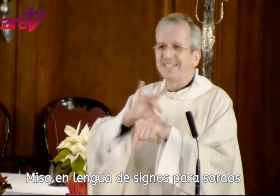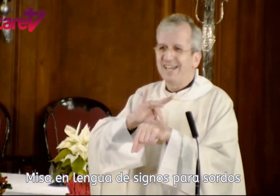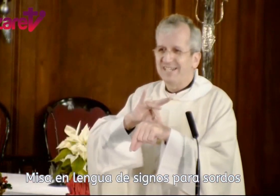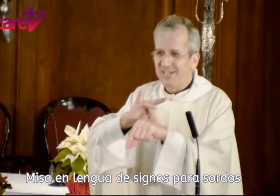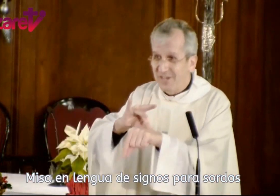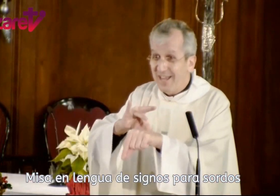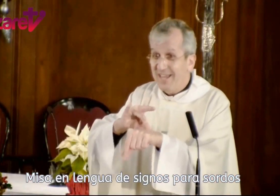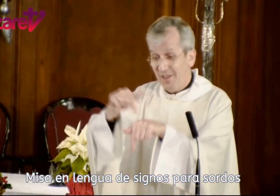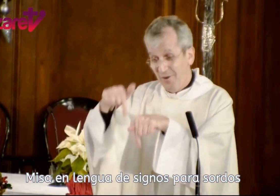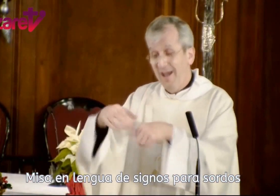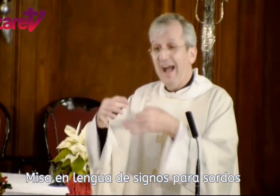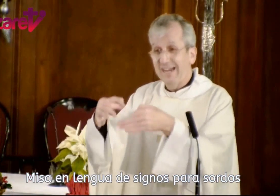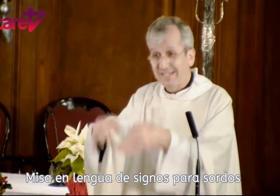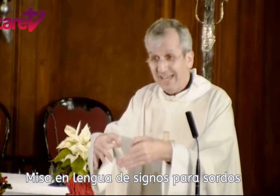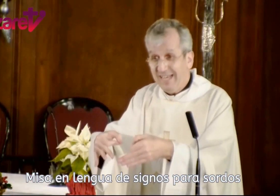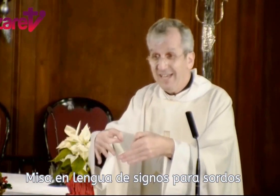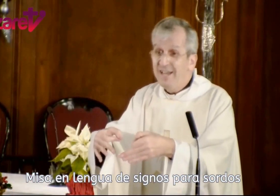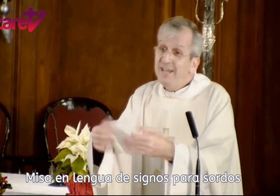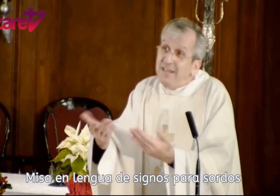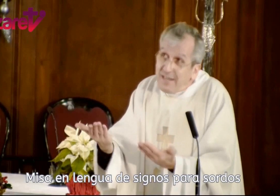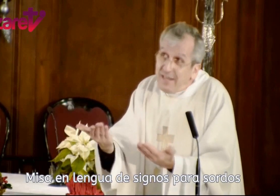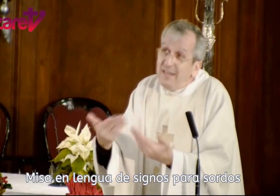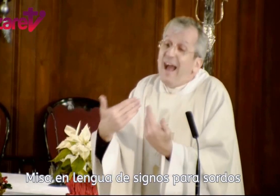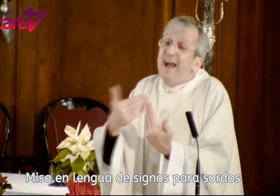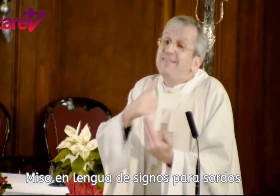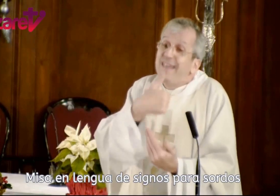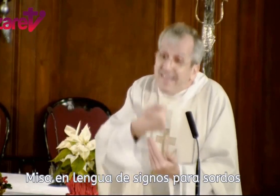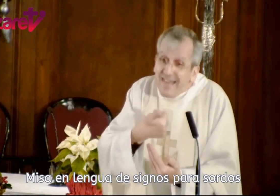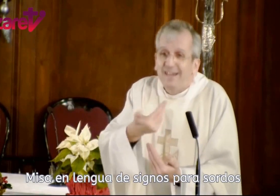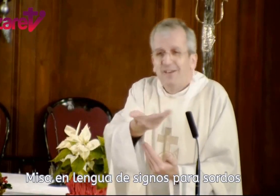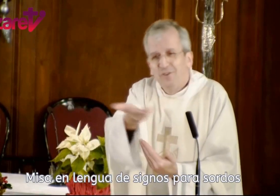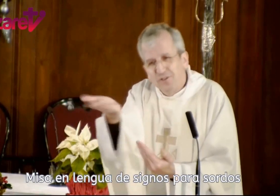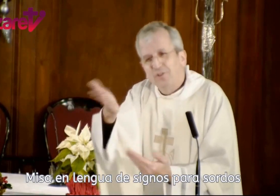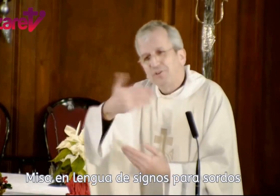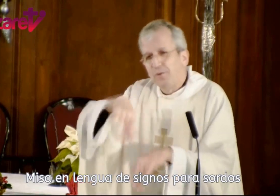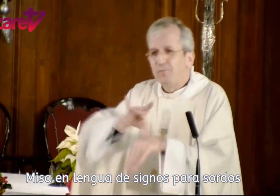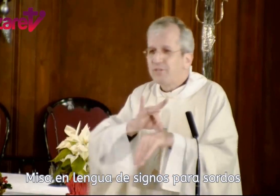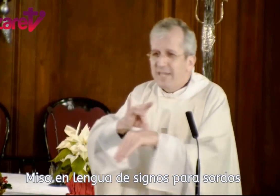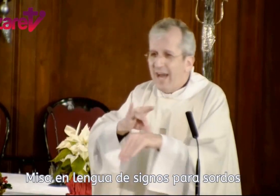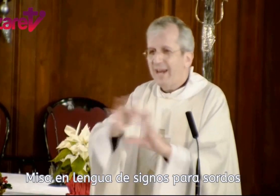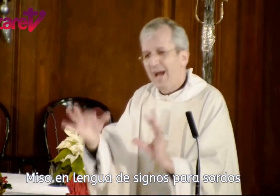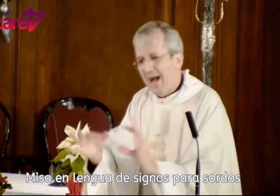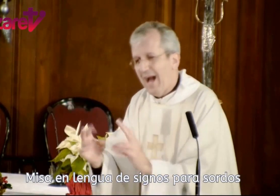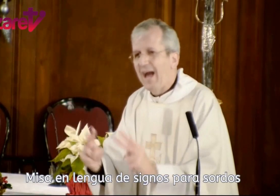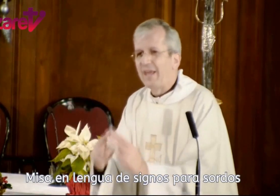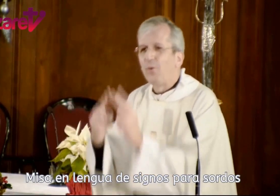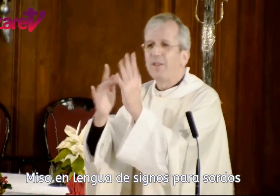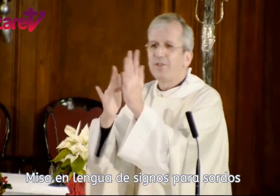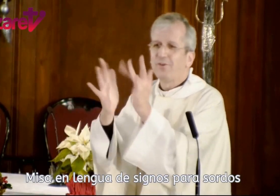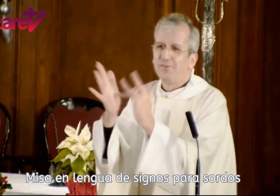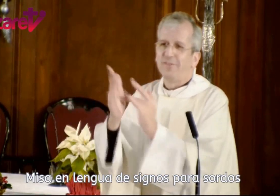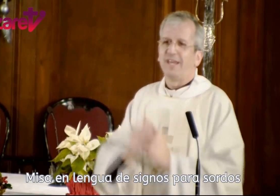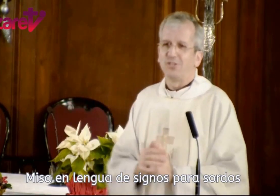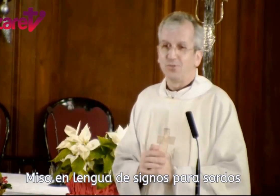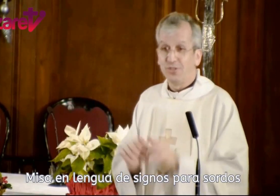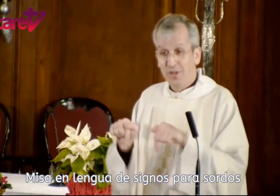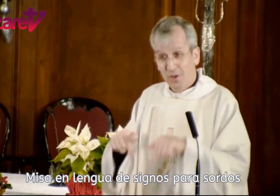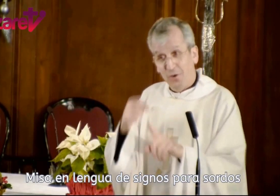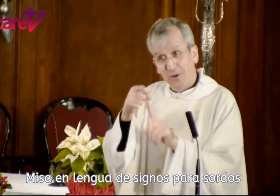estrellas que nos han guiado hasta aquí y de quién nosotros podemos guiar al encuentro de Jesús. Con